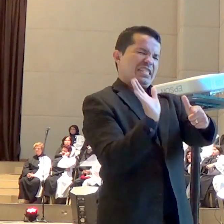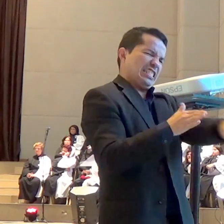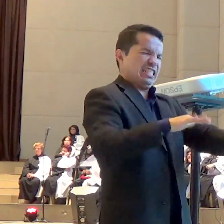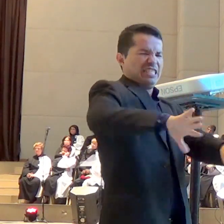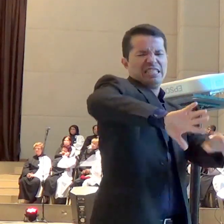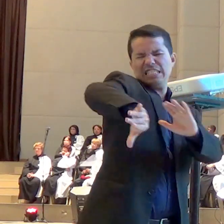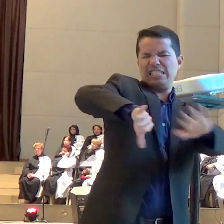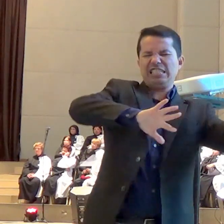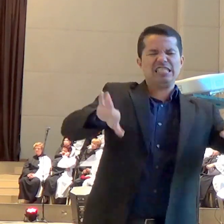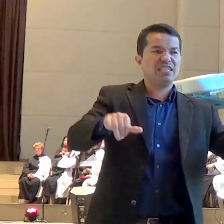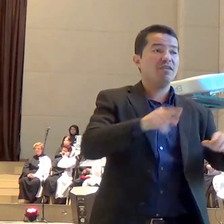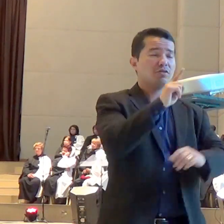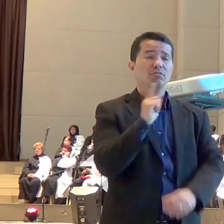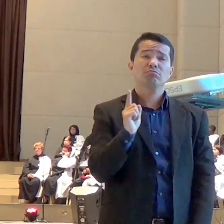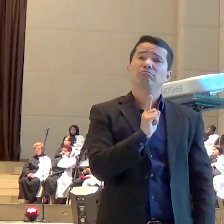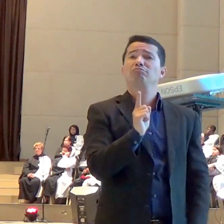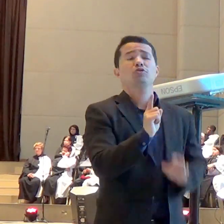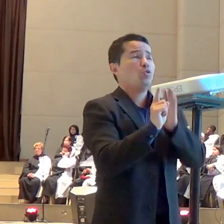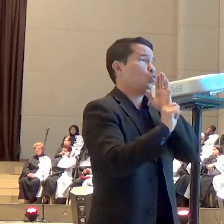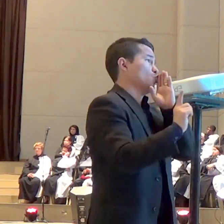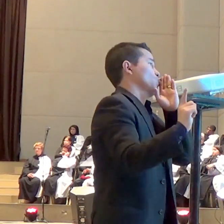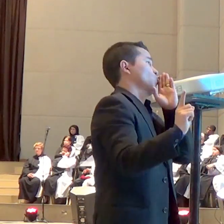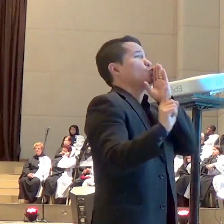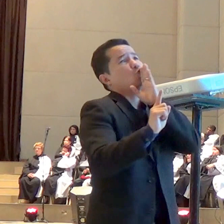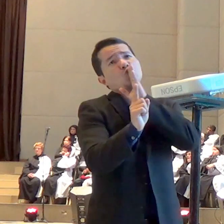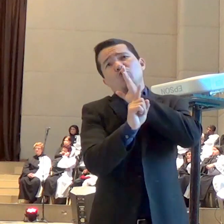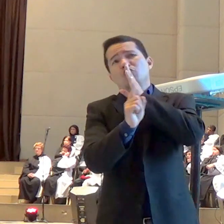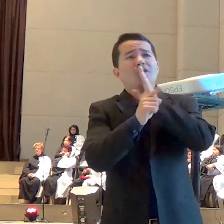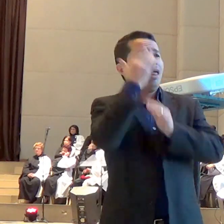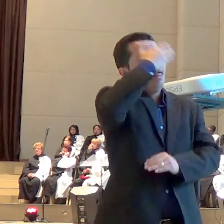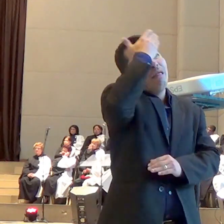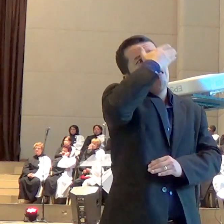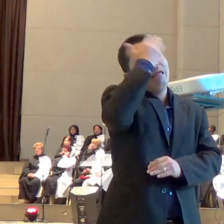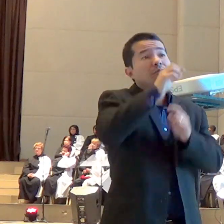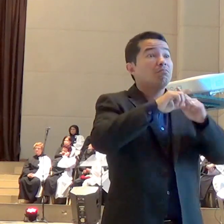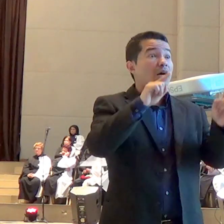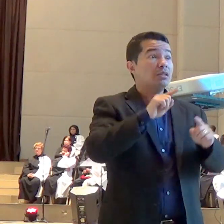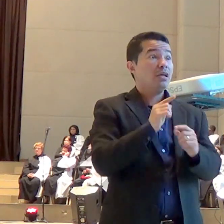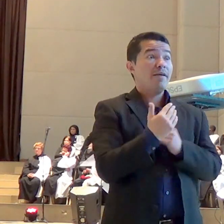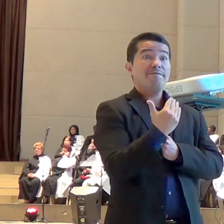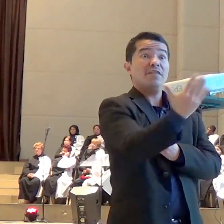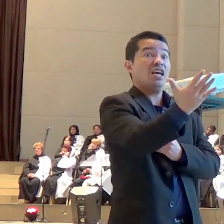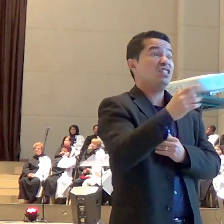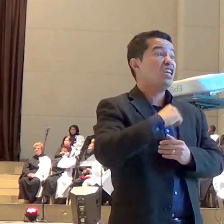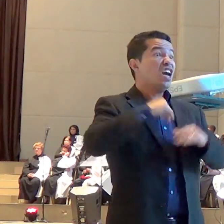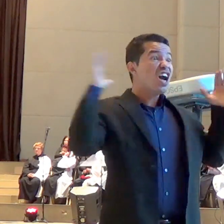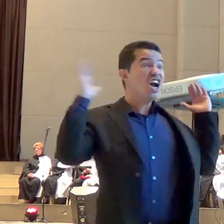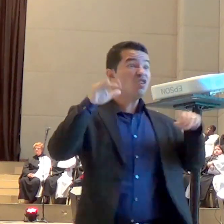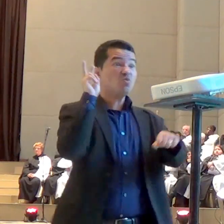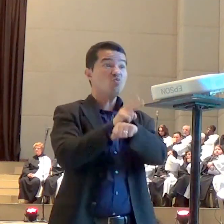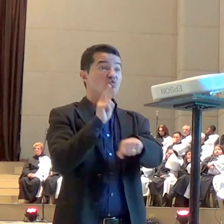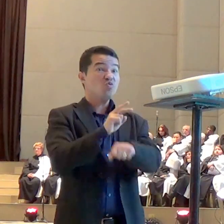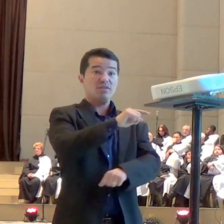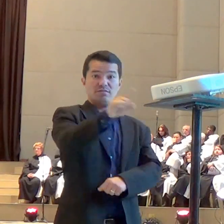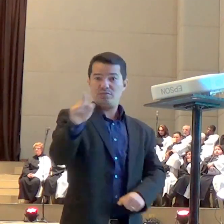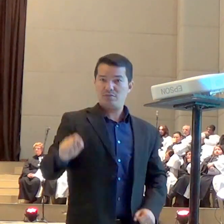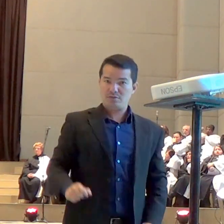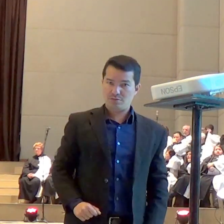eu estava lendo uma história de um missionário e esse missionário essa história está escrita em livros ele testemunha essa